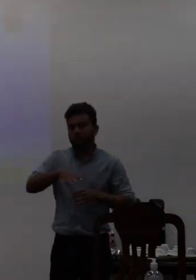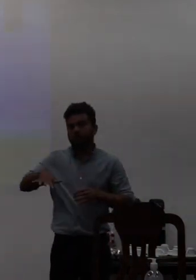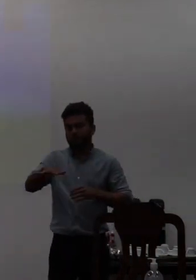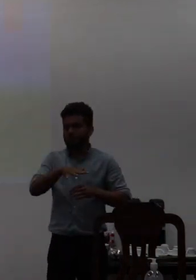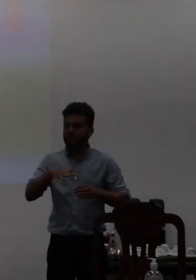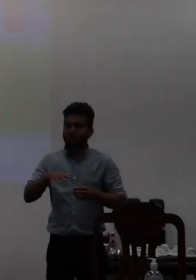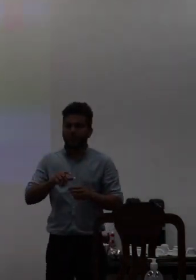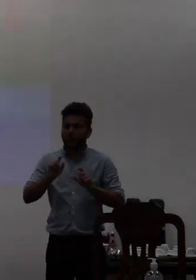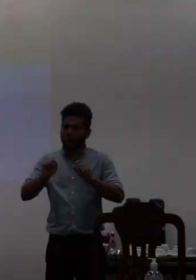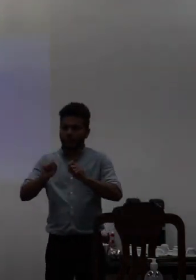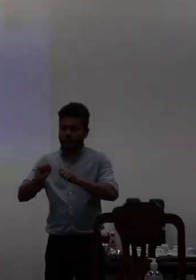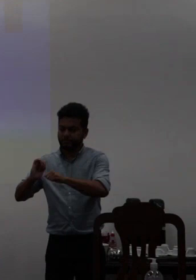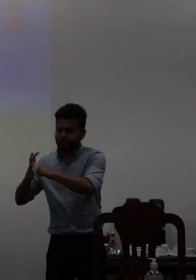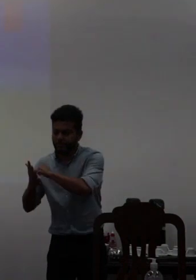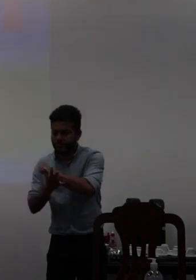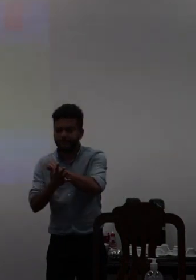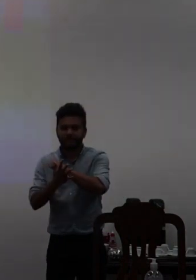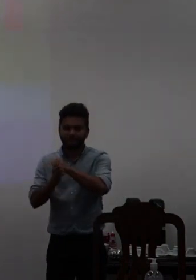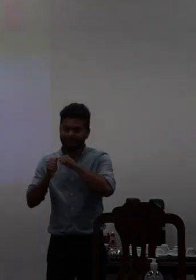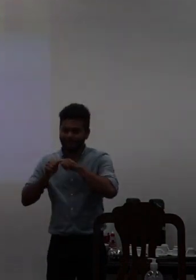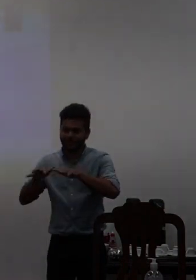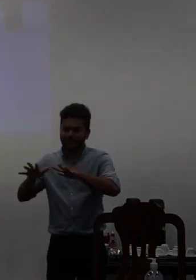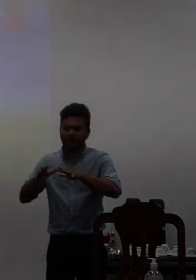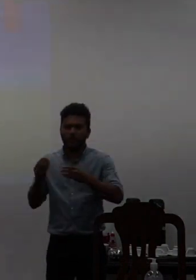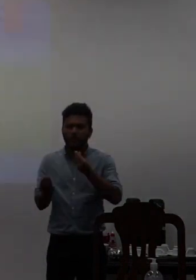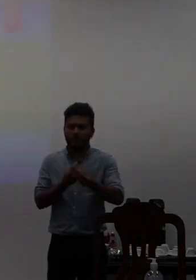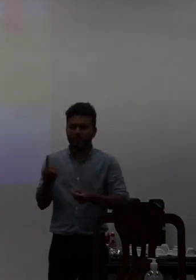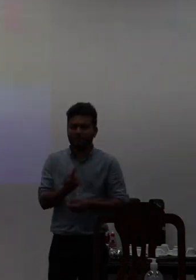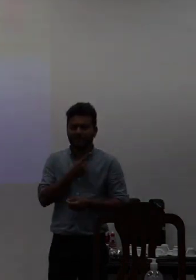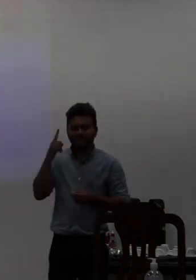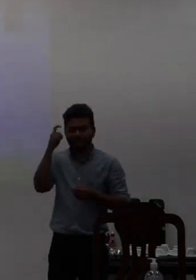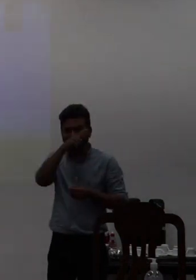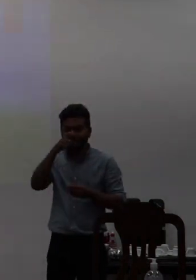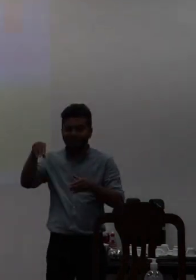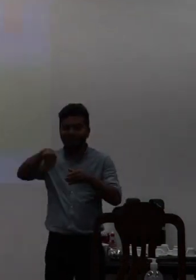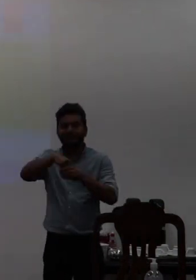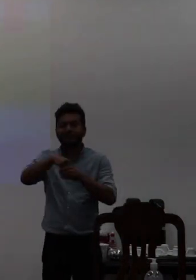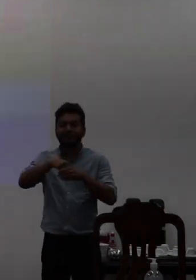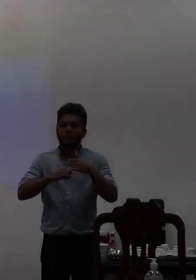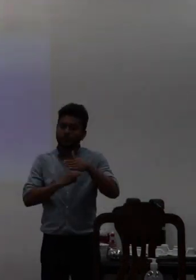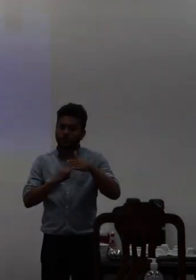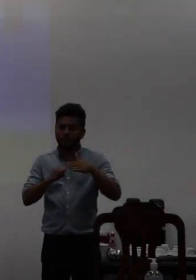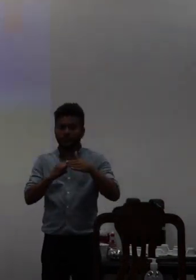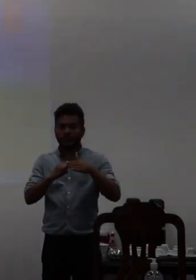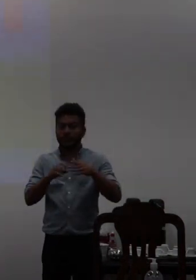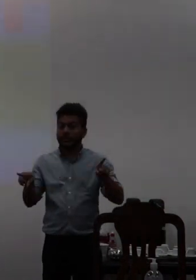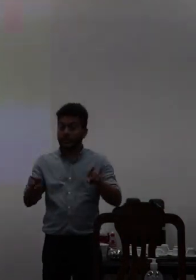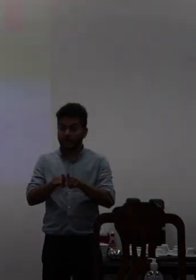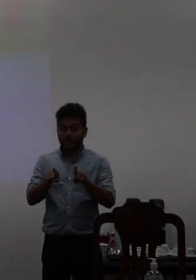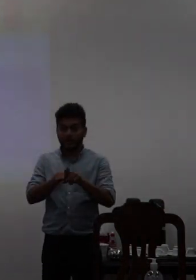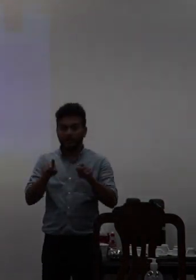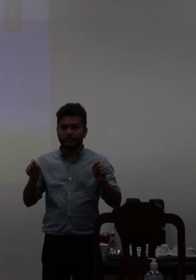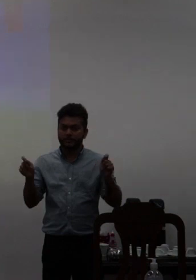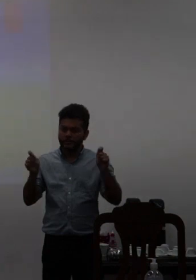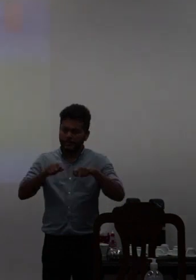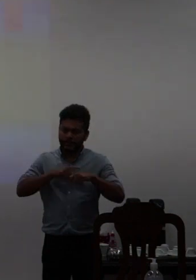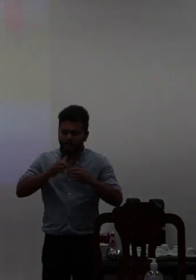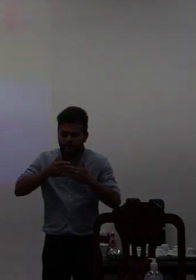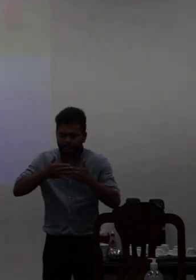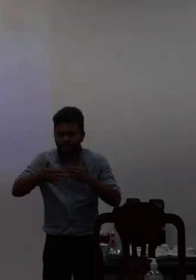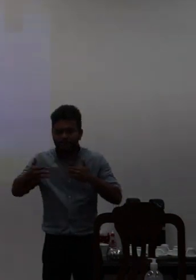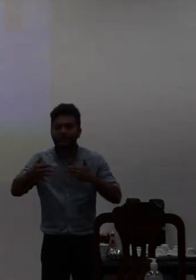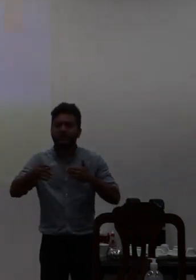seria a Covid que seriam as nossas dificuldades internas e a partir daí a gente construísse a